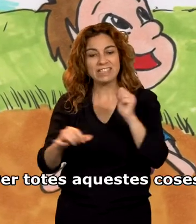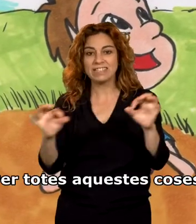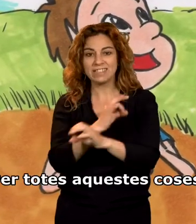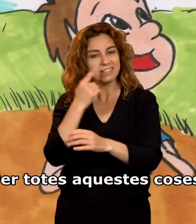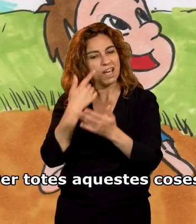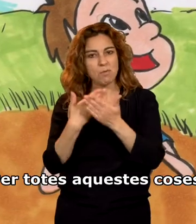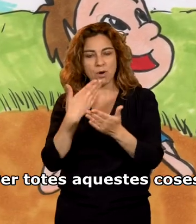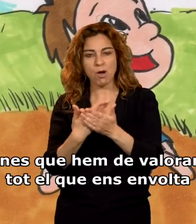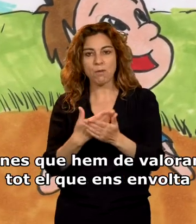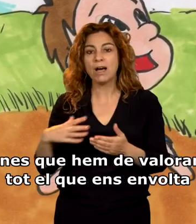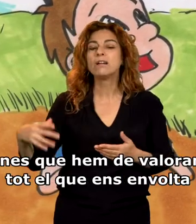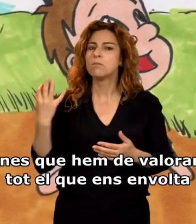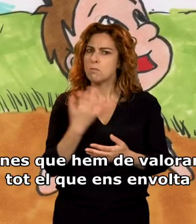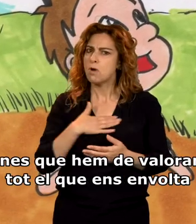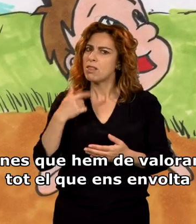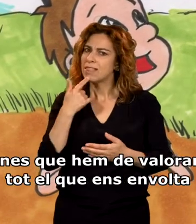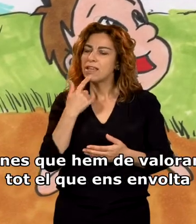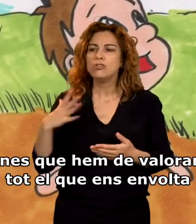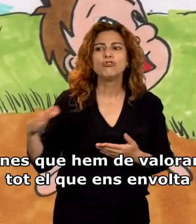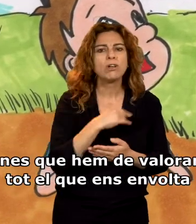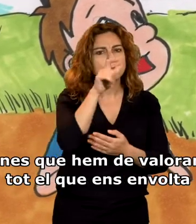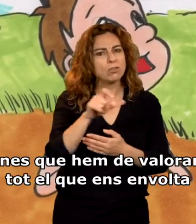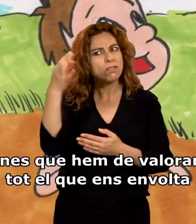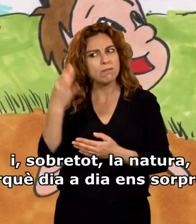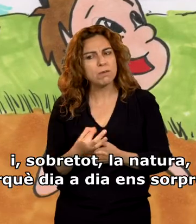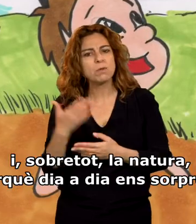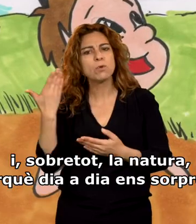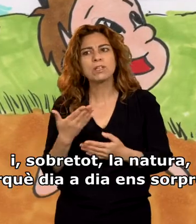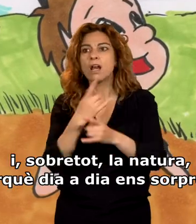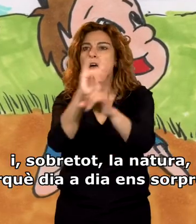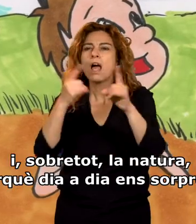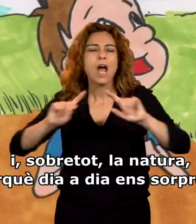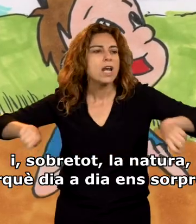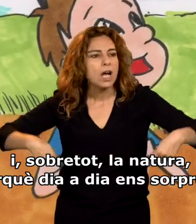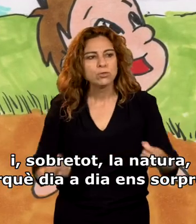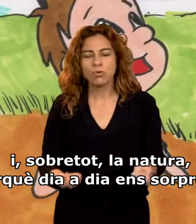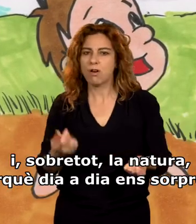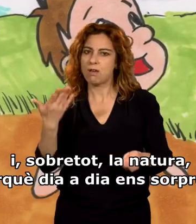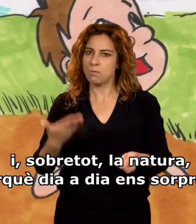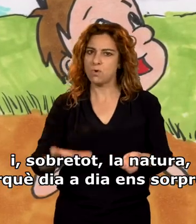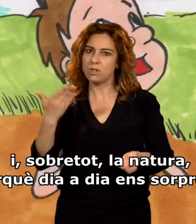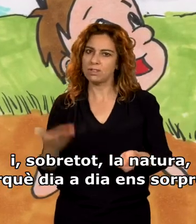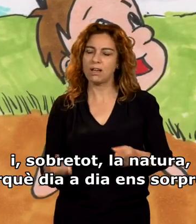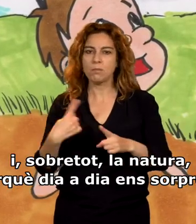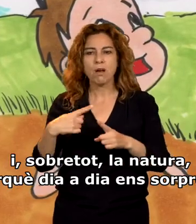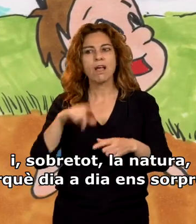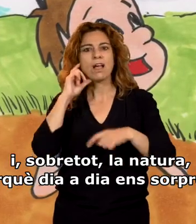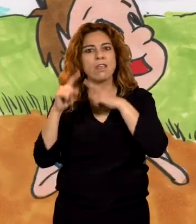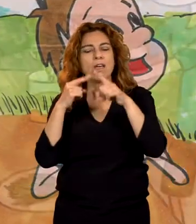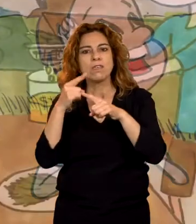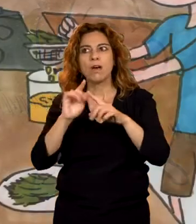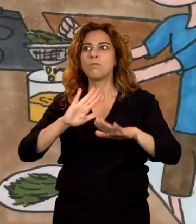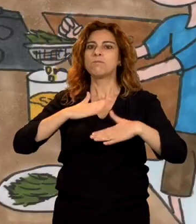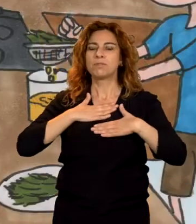Per totes aquestes coses, t'adones que hem de valorar més tot el que ens envolta i, sobretot, la natura, perquè dia a dia ens sorprèn.